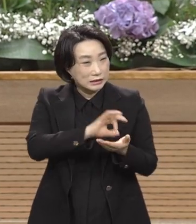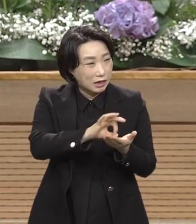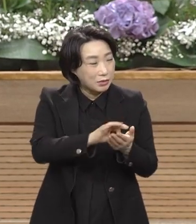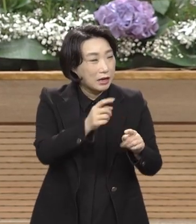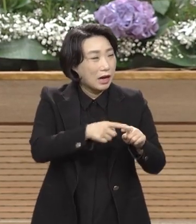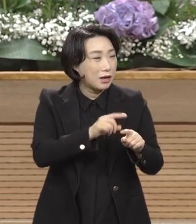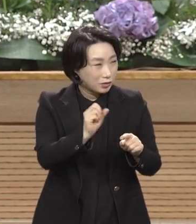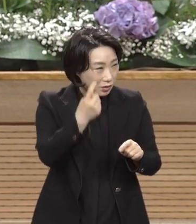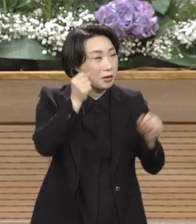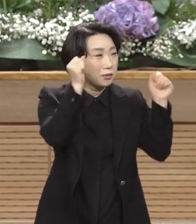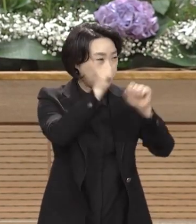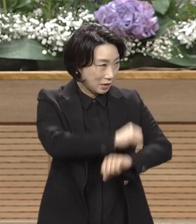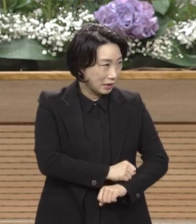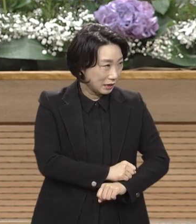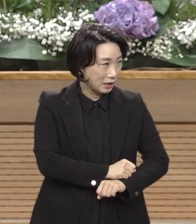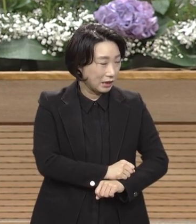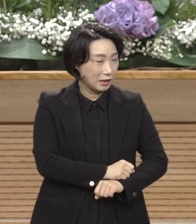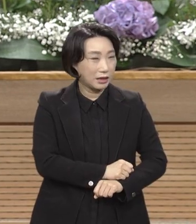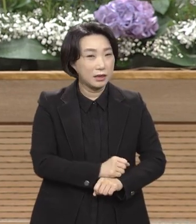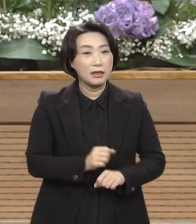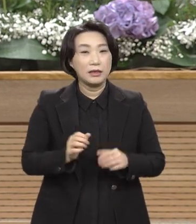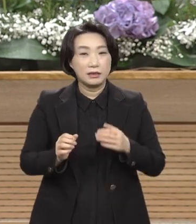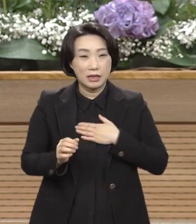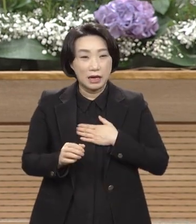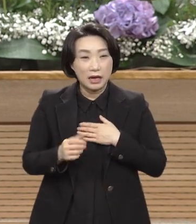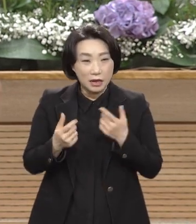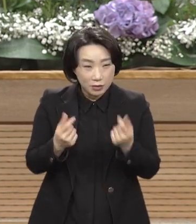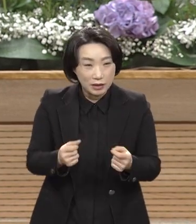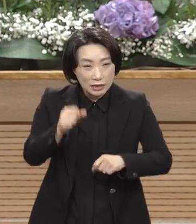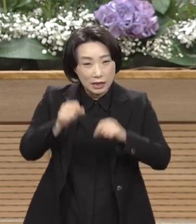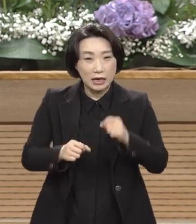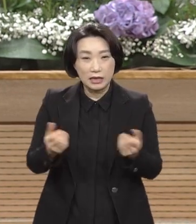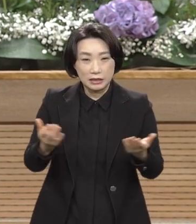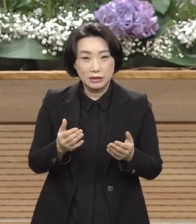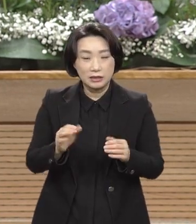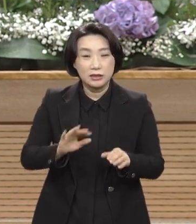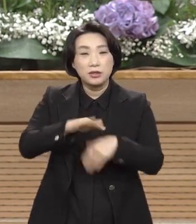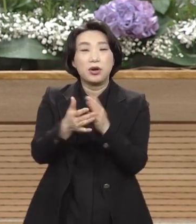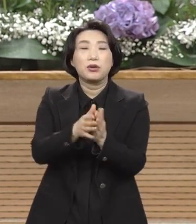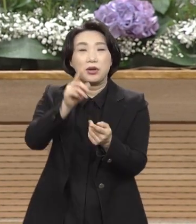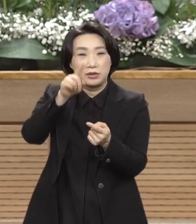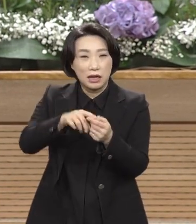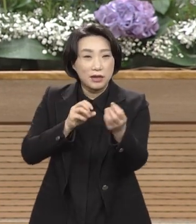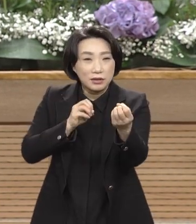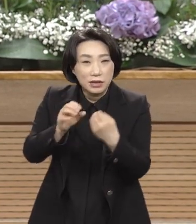망해 내가 이렇게 하는 것이 성경을 응하게 하는 것이다.